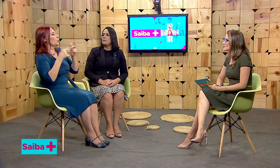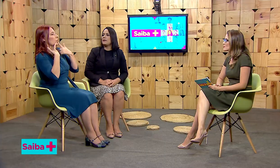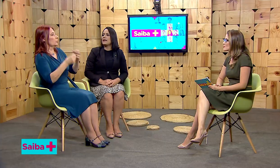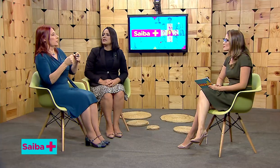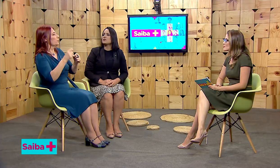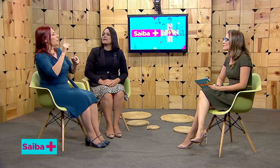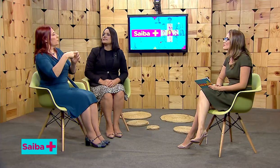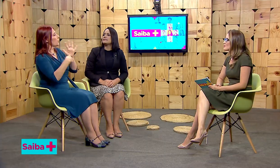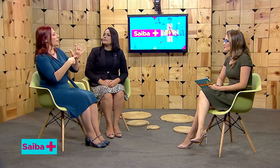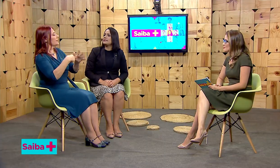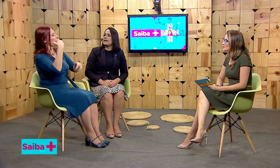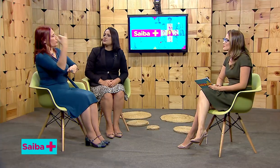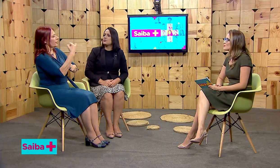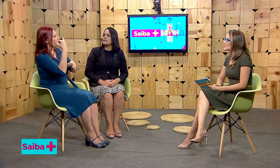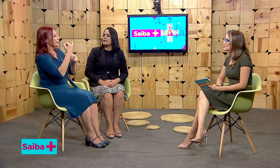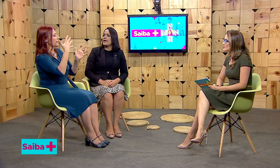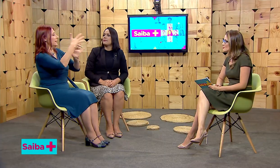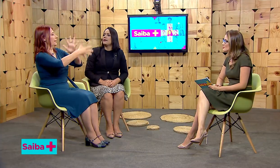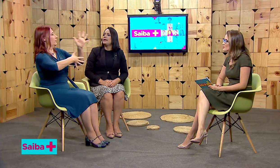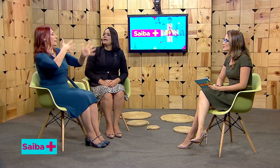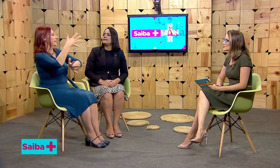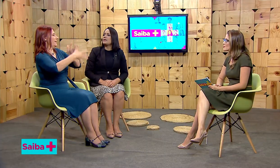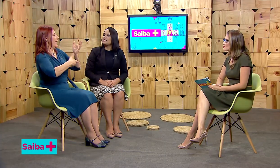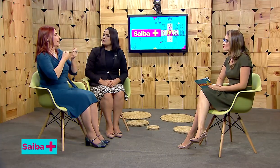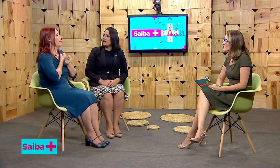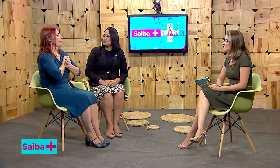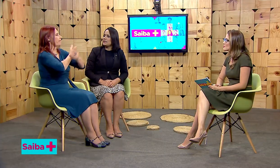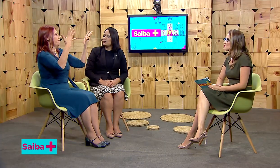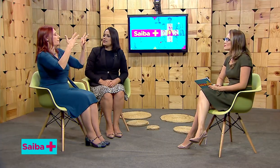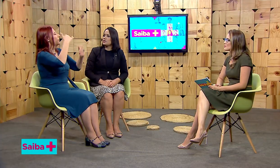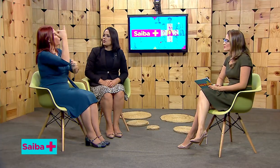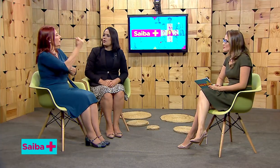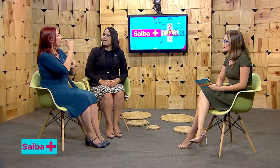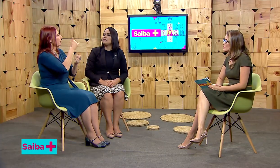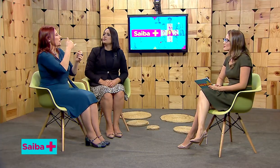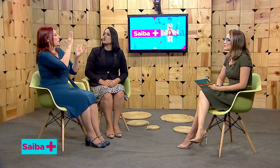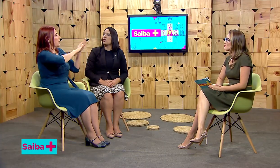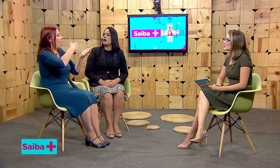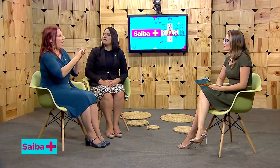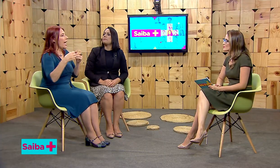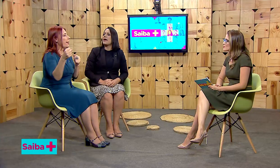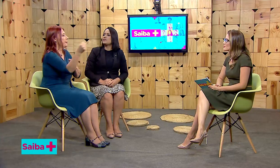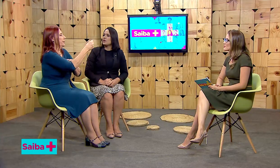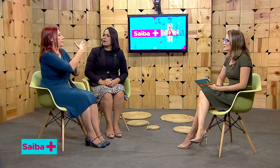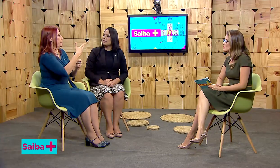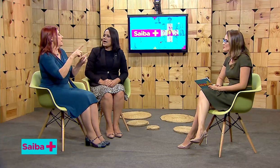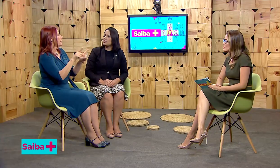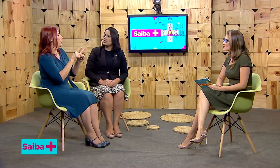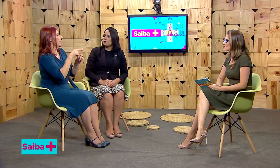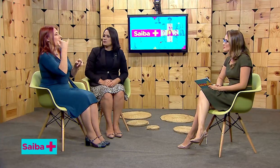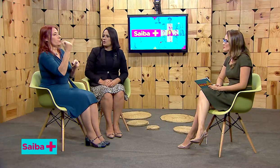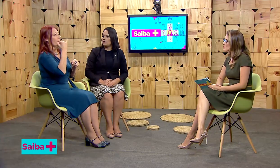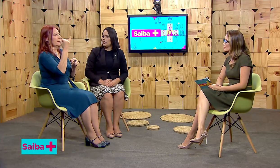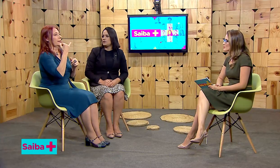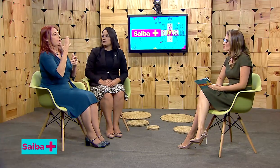pela questão da acessibilidade no cinema. Então, esse direito linguístico, ele nos coloca em pé de igualdade com os ouvintes.